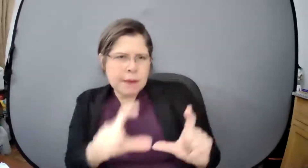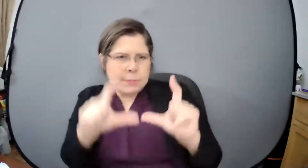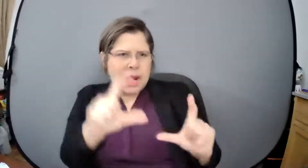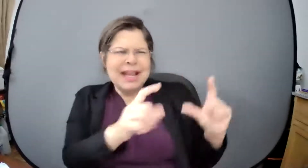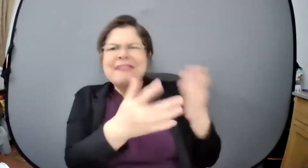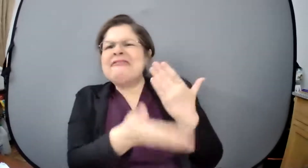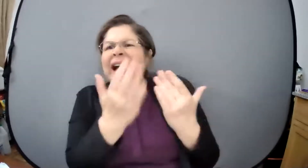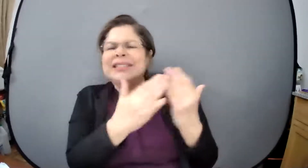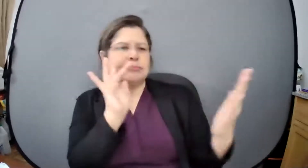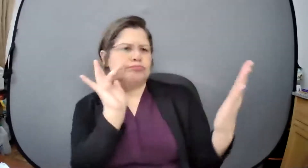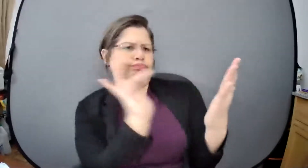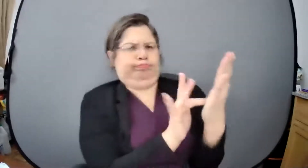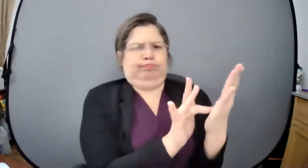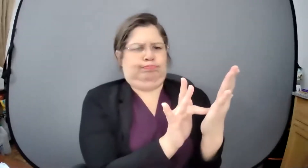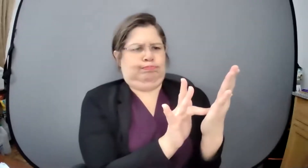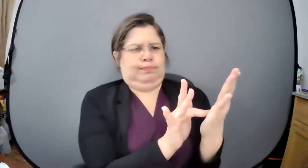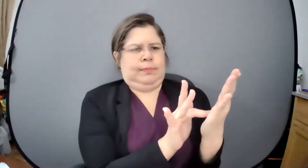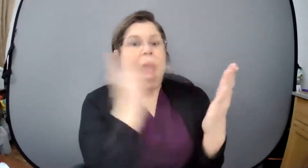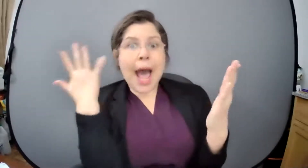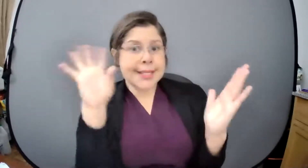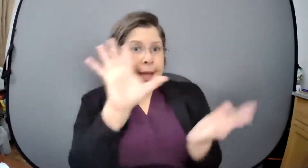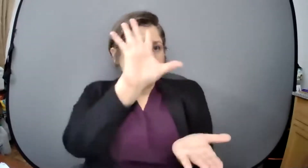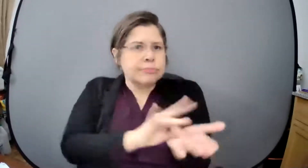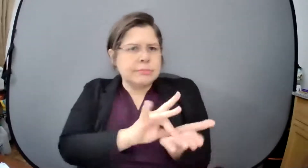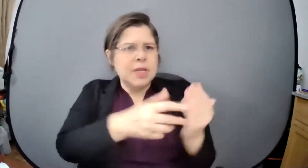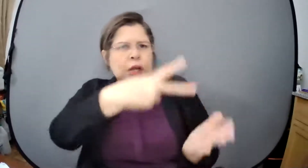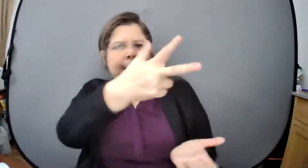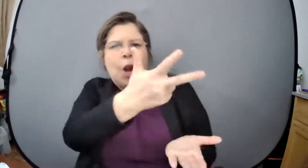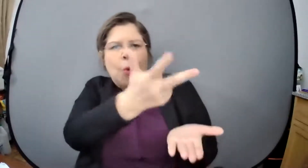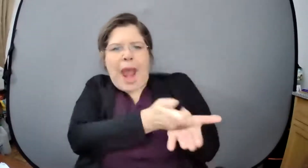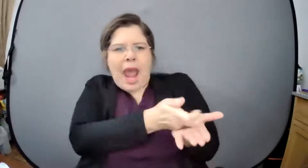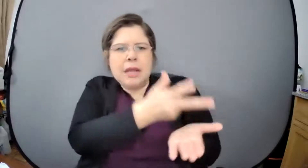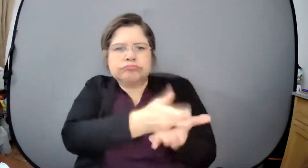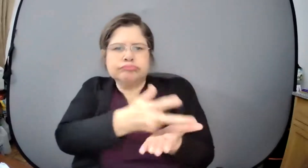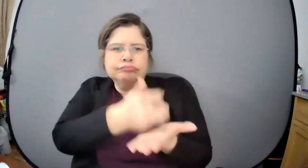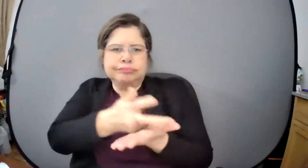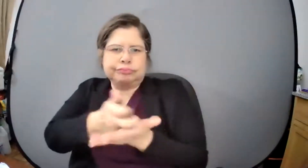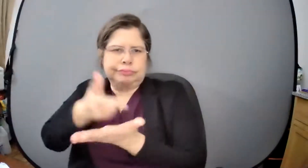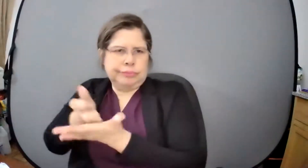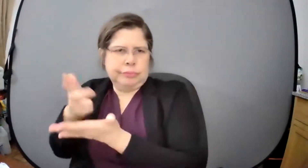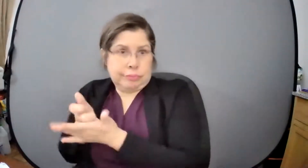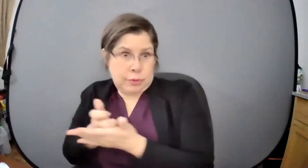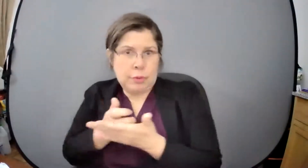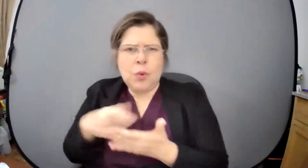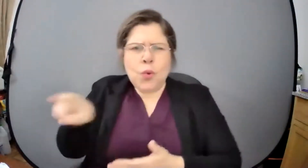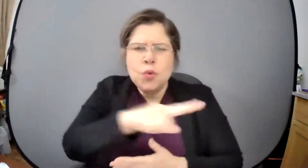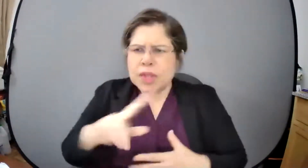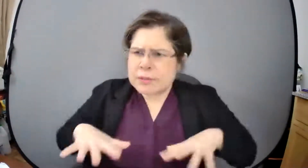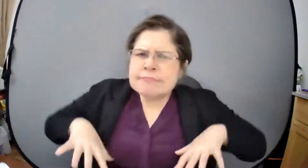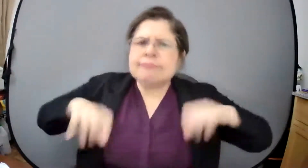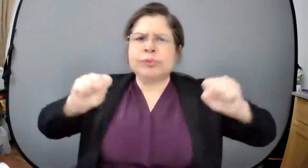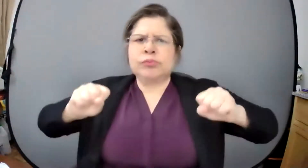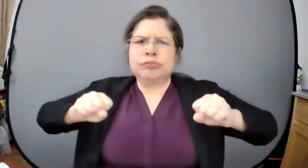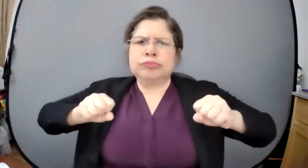utilicen este contenido que nos utilicen a nosotros como recursos que puedan aprovechar la comunidad de ciencia